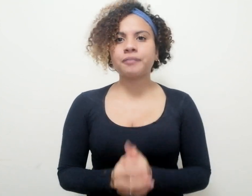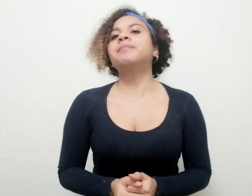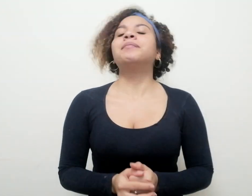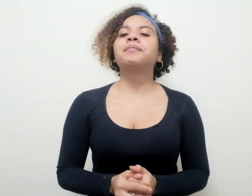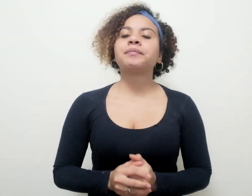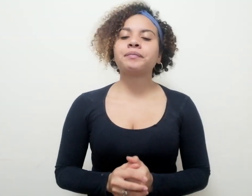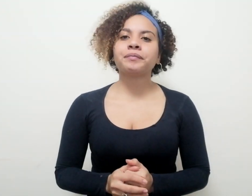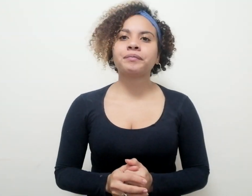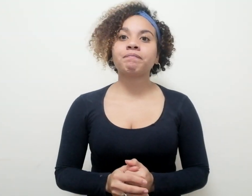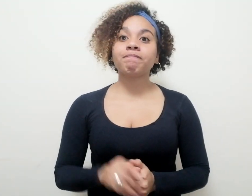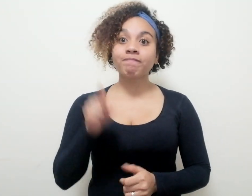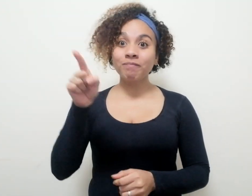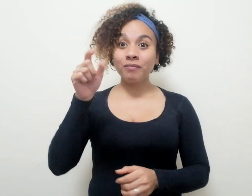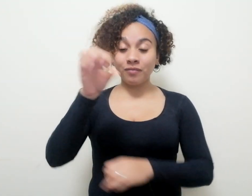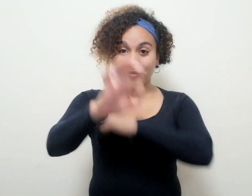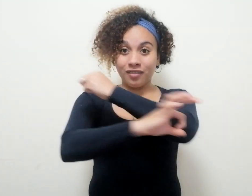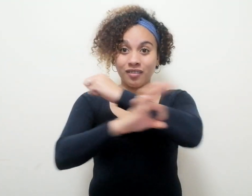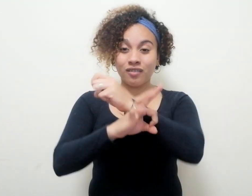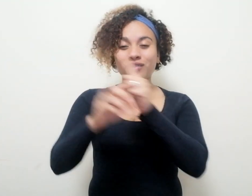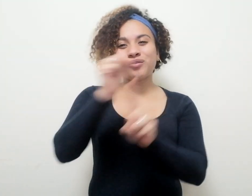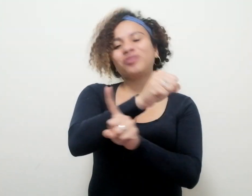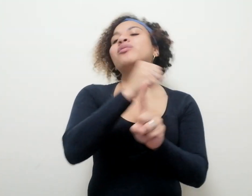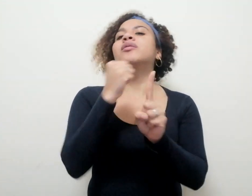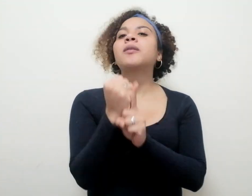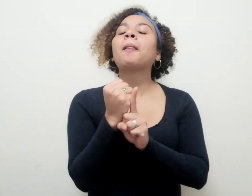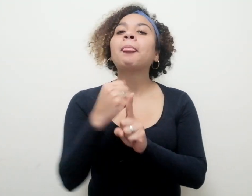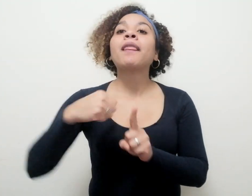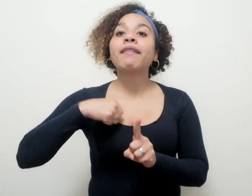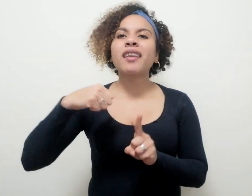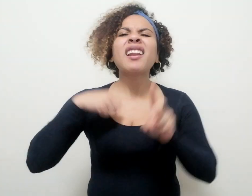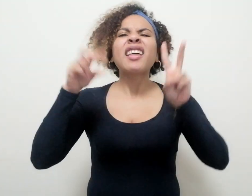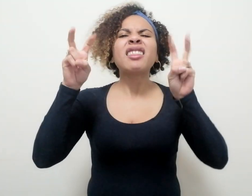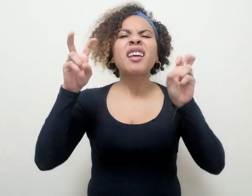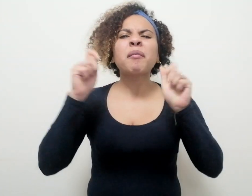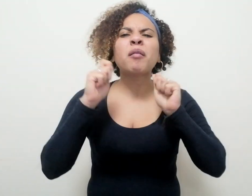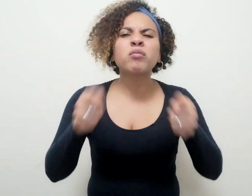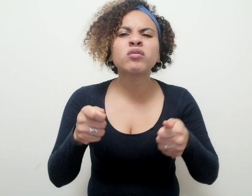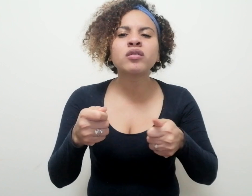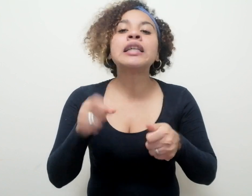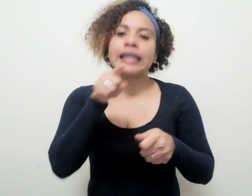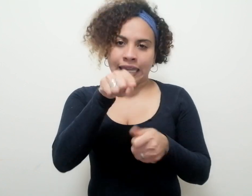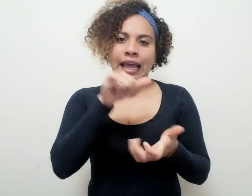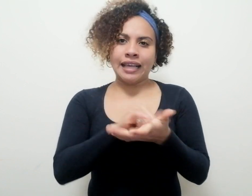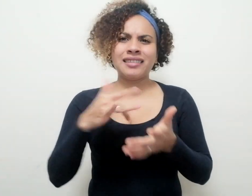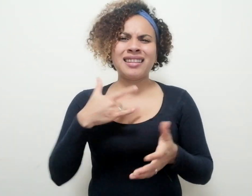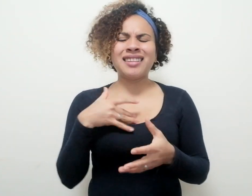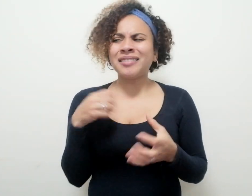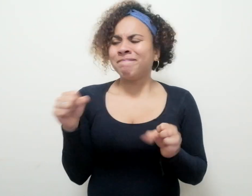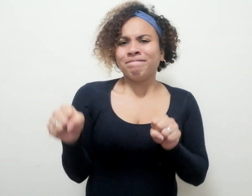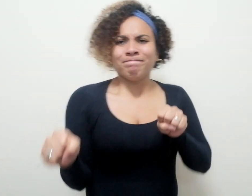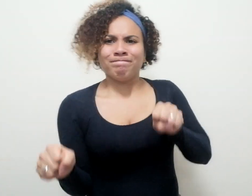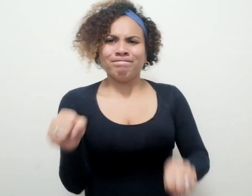Los psicólogos sociales tienen un término adecuado para dicha tensión. La llaman